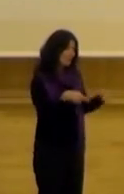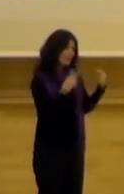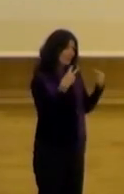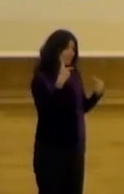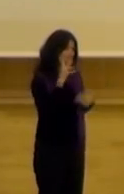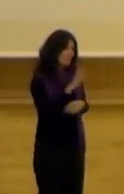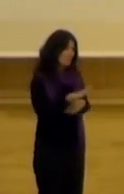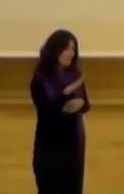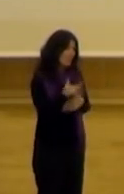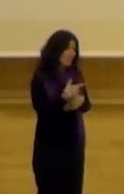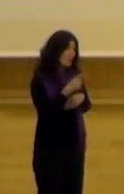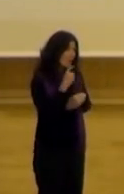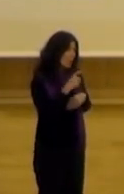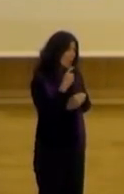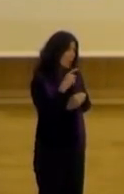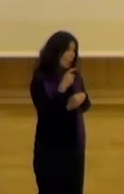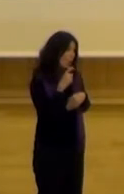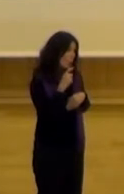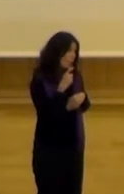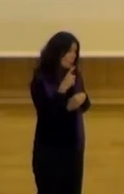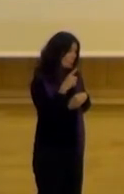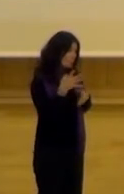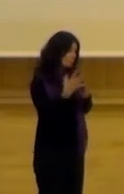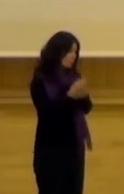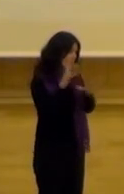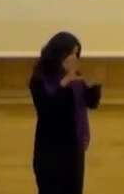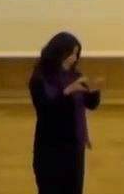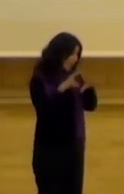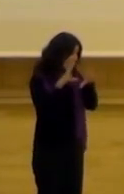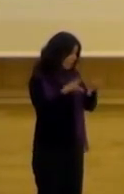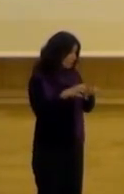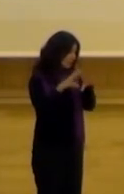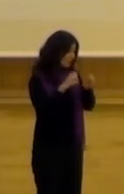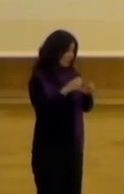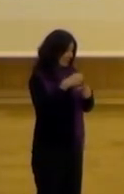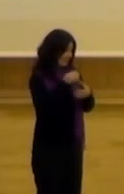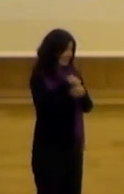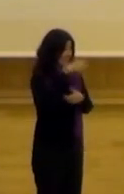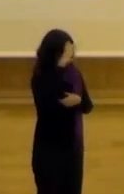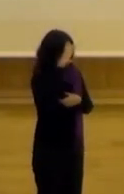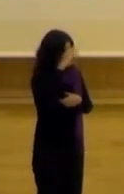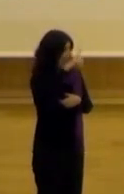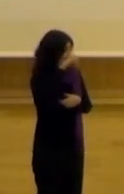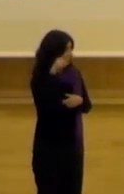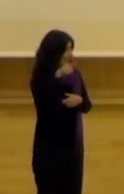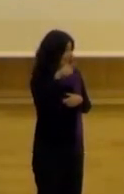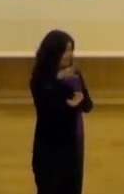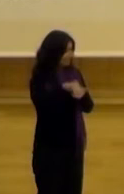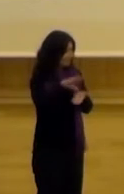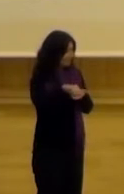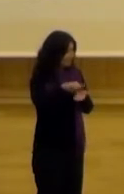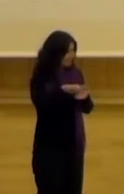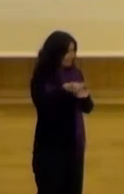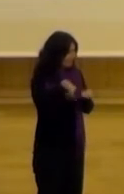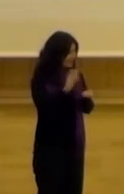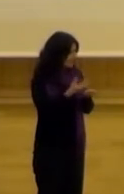Entonces, ¿cómo se deriva digamos toda esa periodista entre el marido y pinza y el marido que se desata